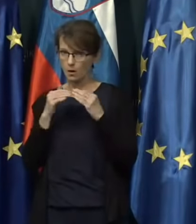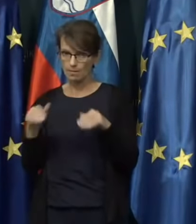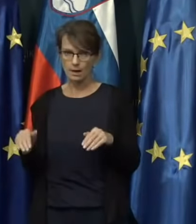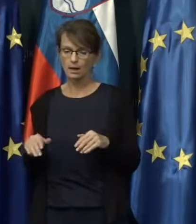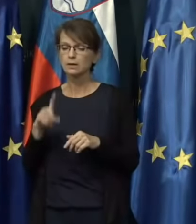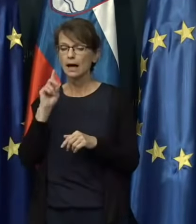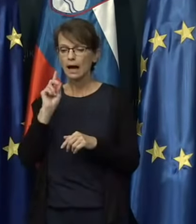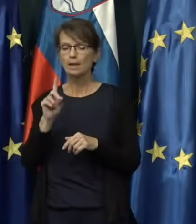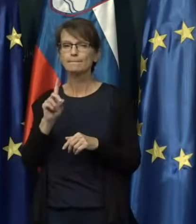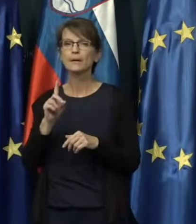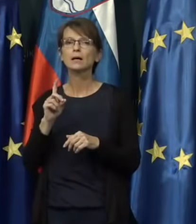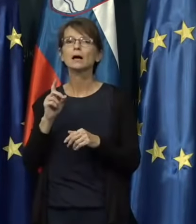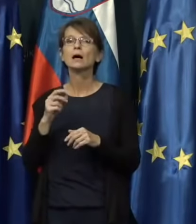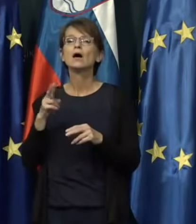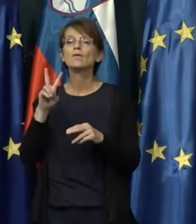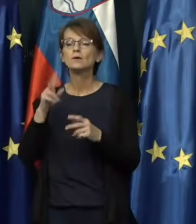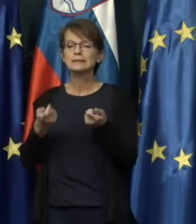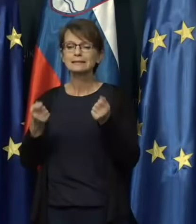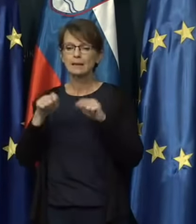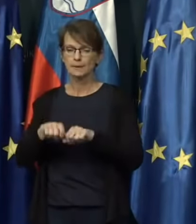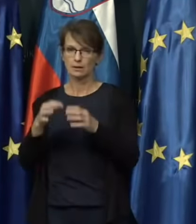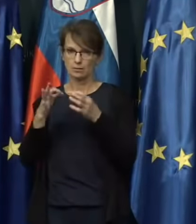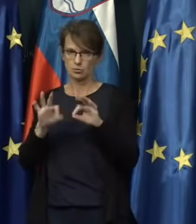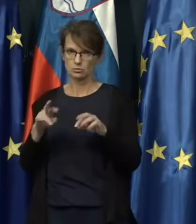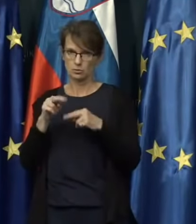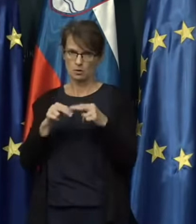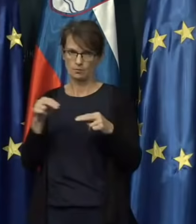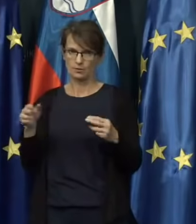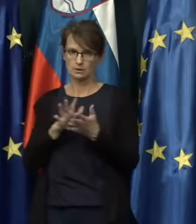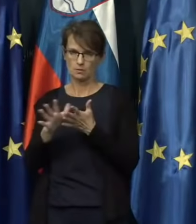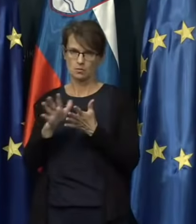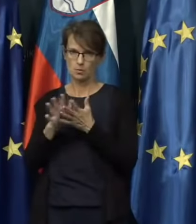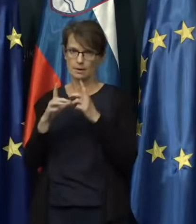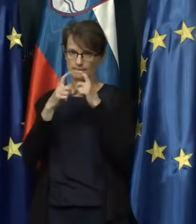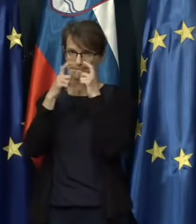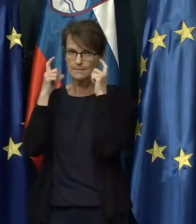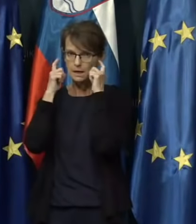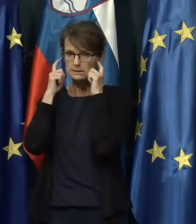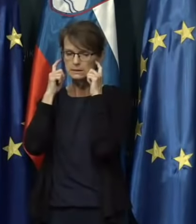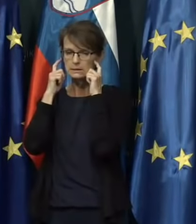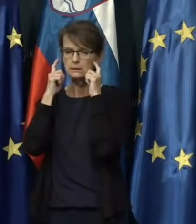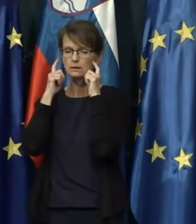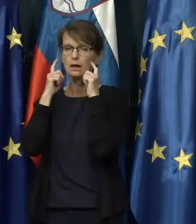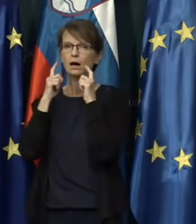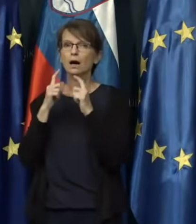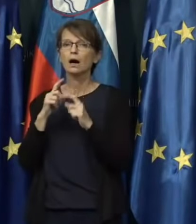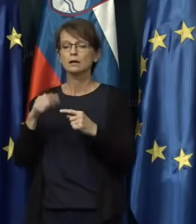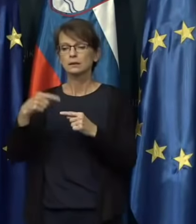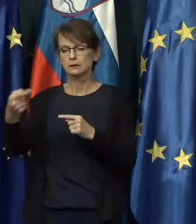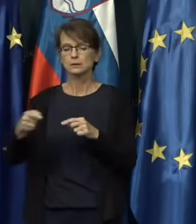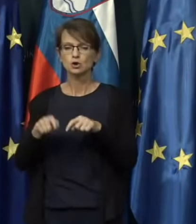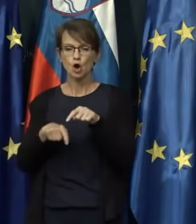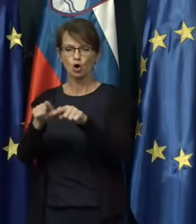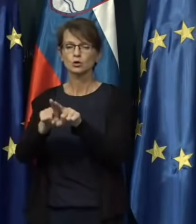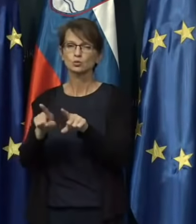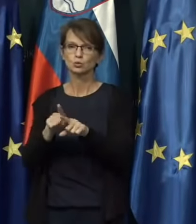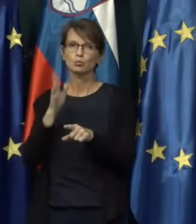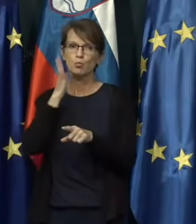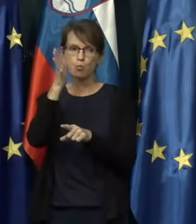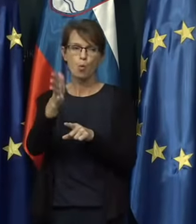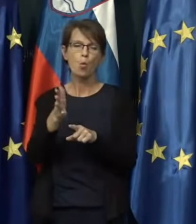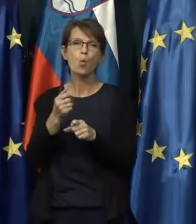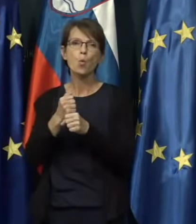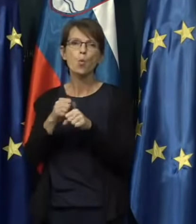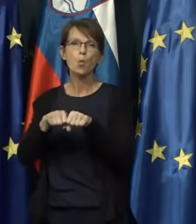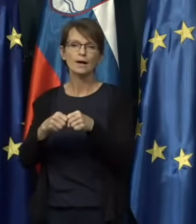kot sem rekel, uporaba mask v zaprtih prostorih. in pravim, naslednji korak je pa tudi ta okrep, da